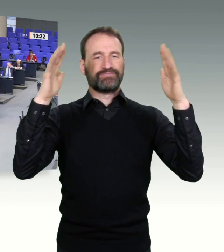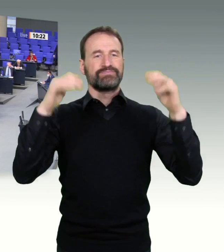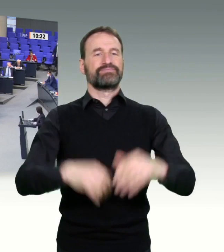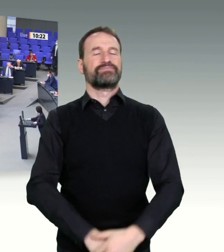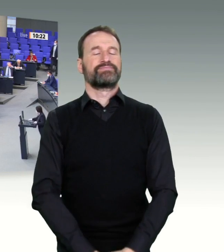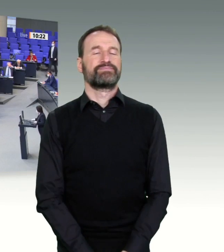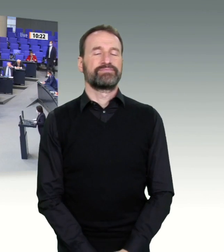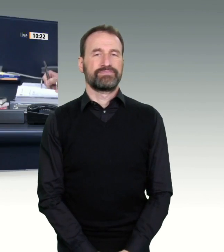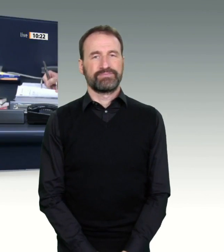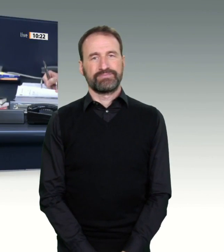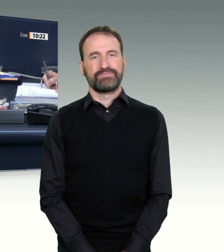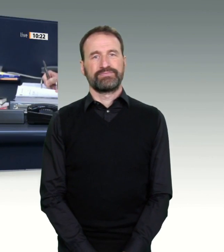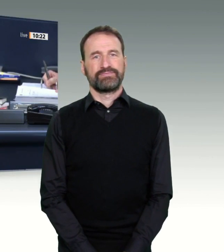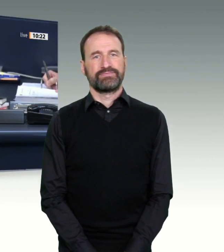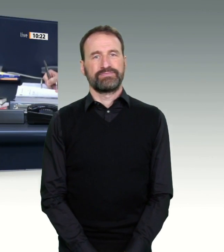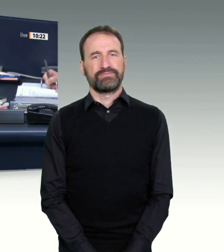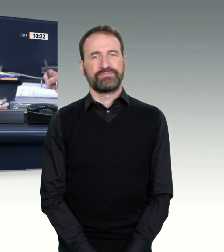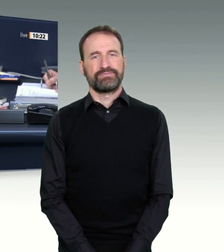Jetzt hat das Wort der Kollege Rudolf Henke, CDU-CSU.